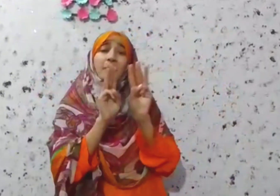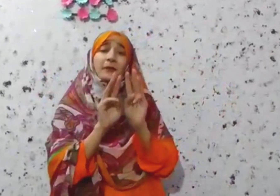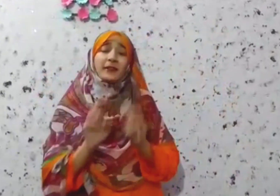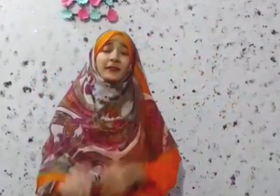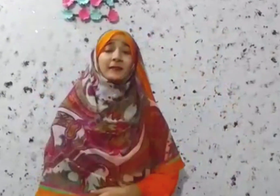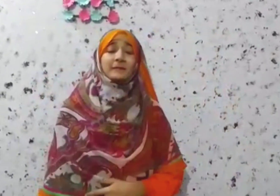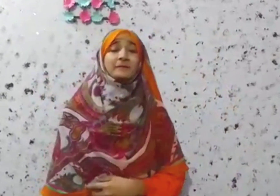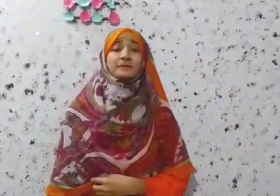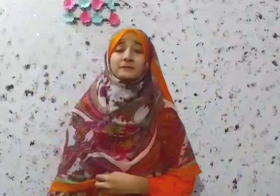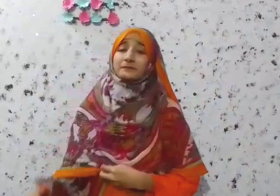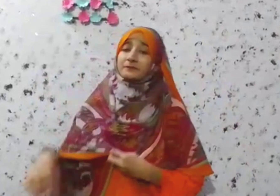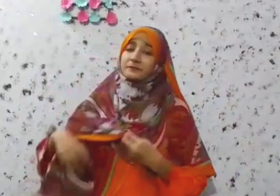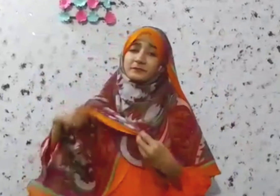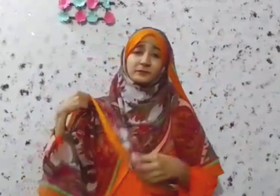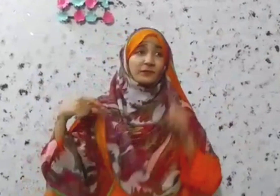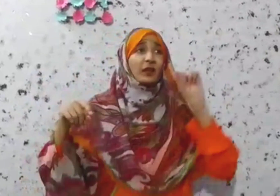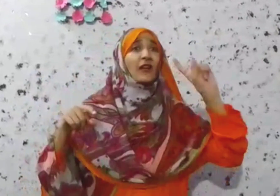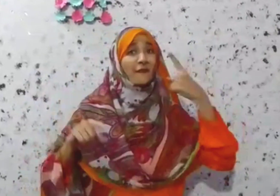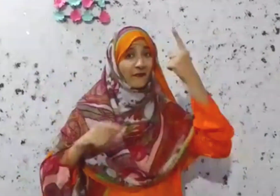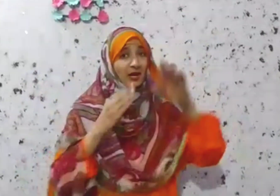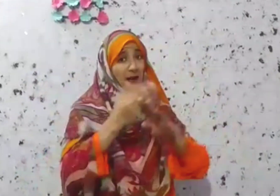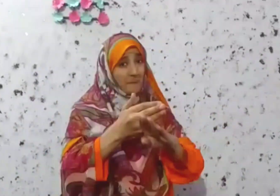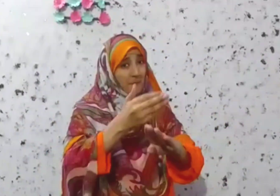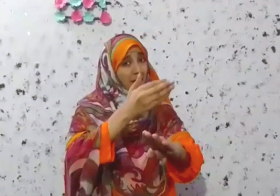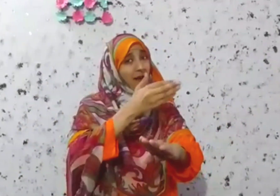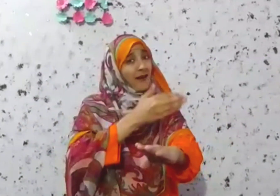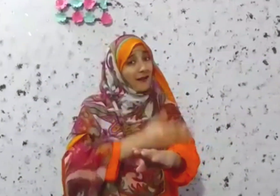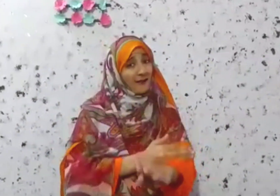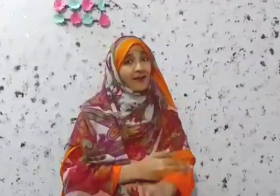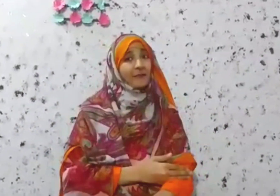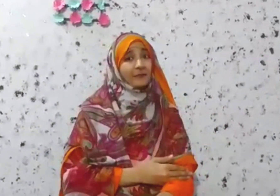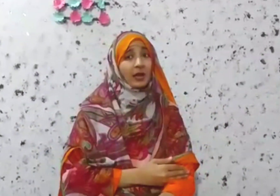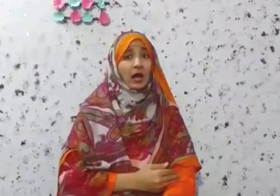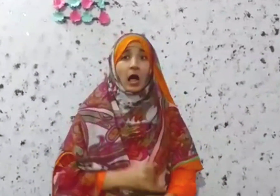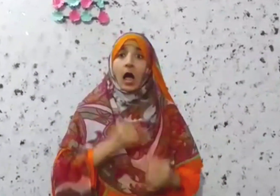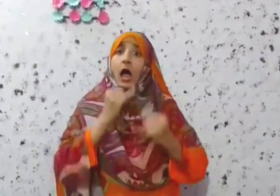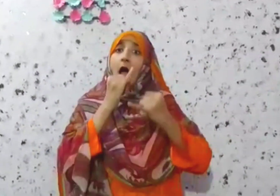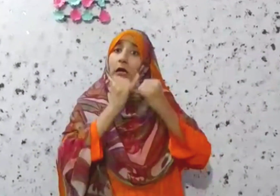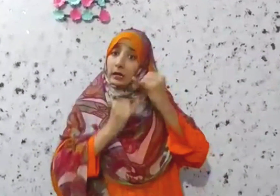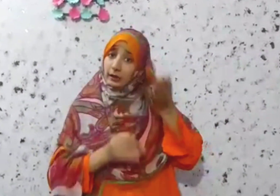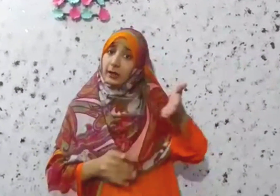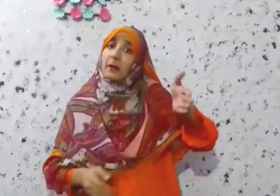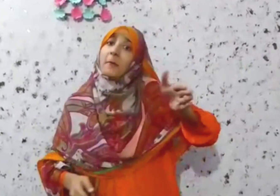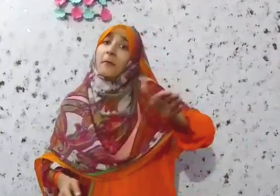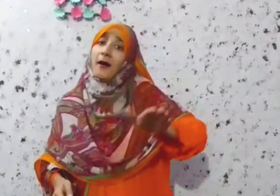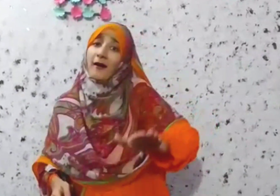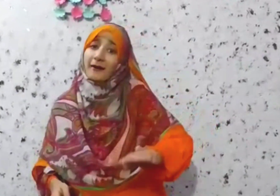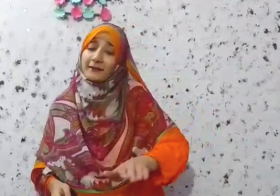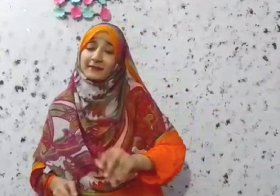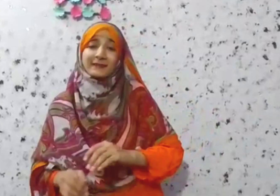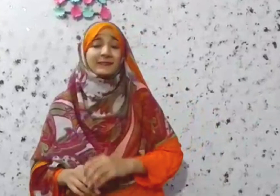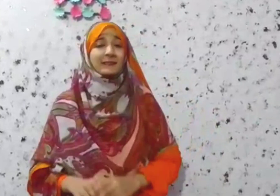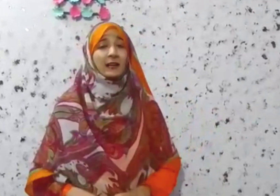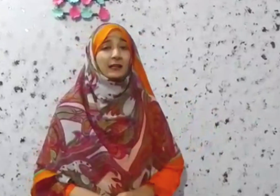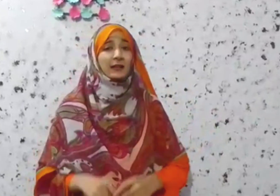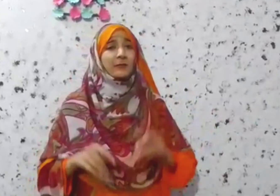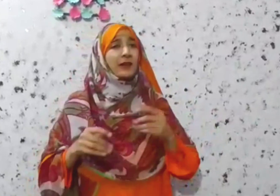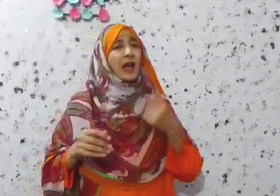में अवल से पहले आखिर के बात बात इनके